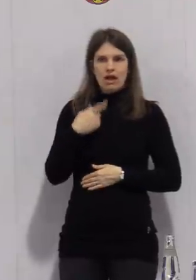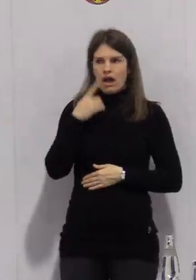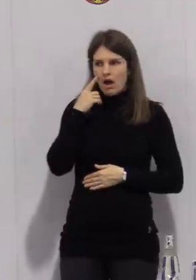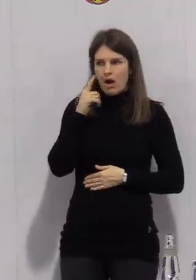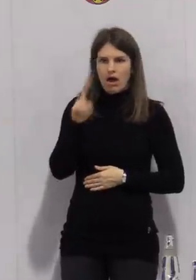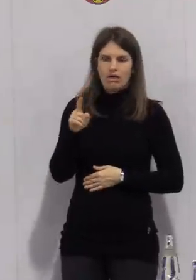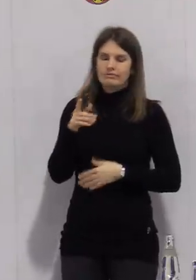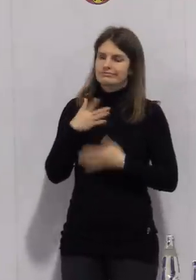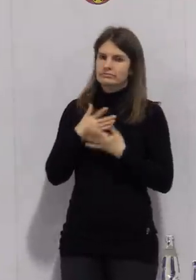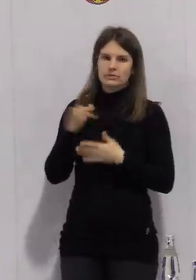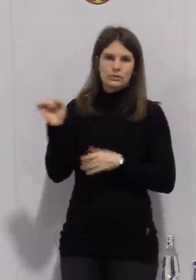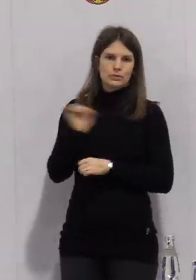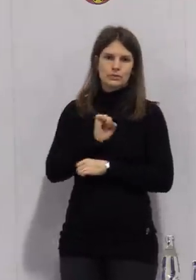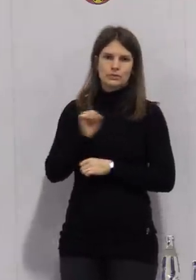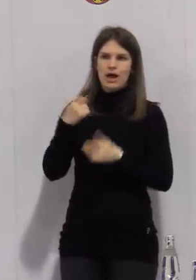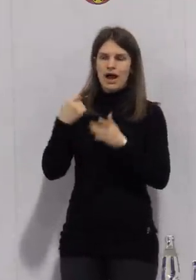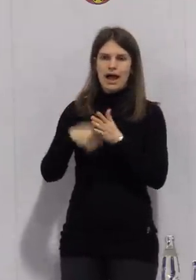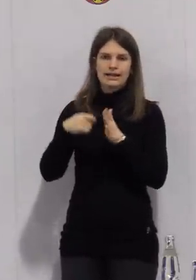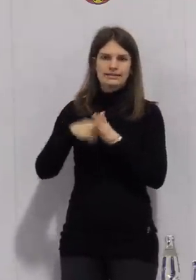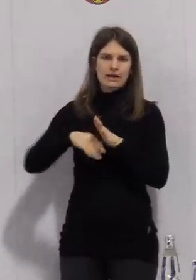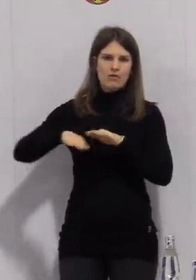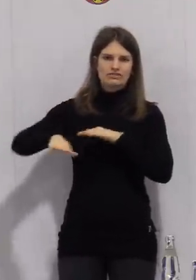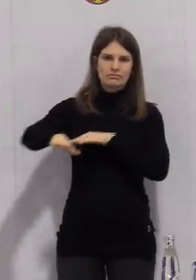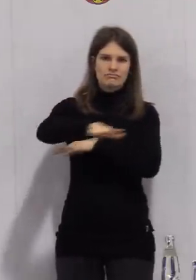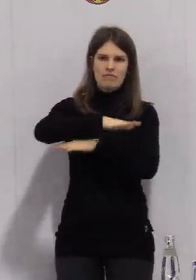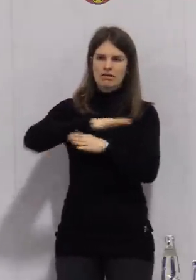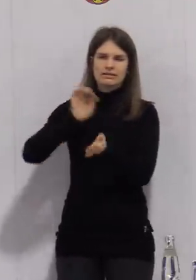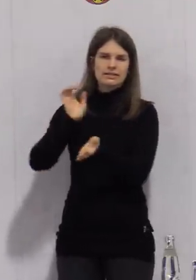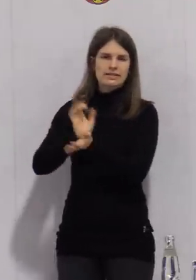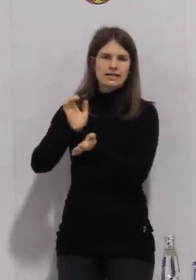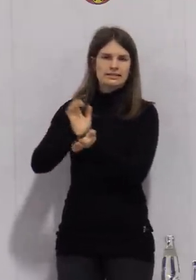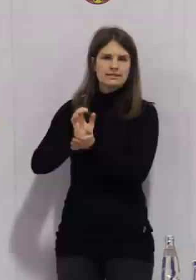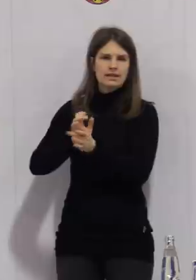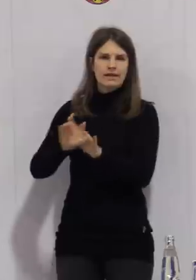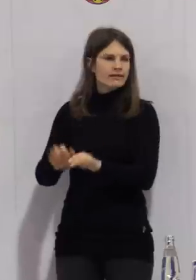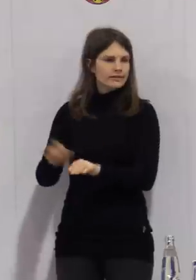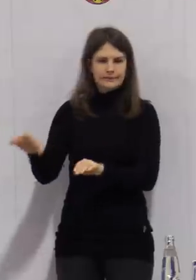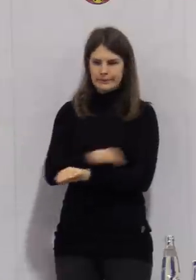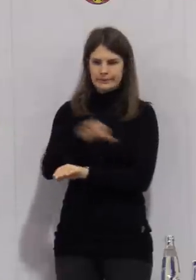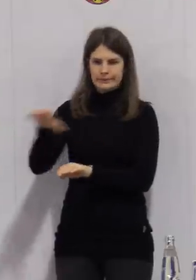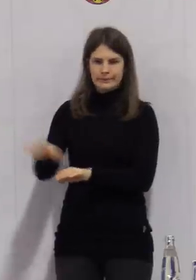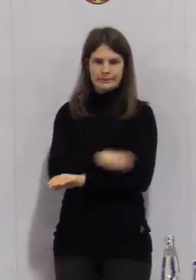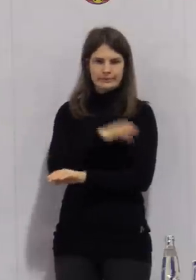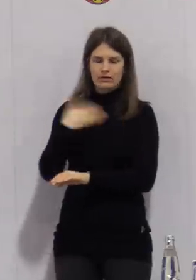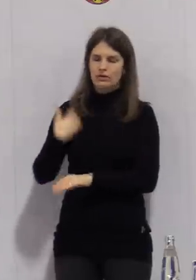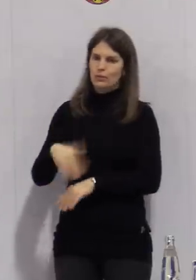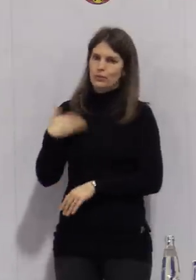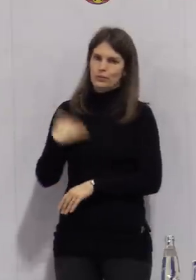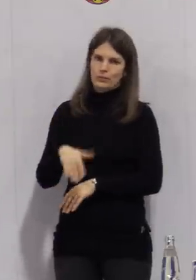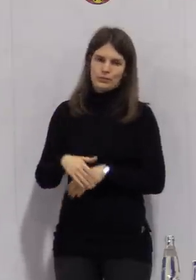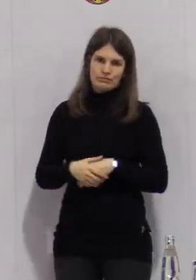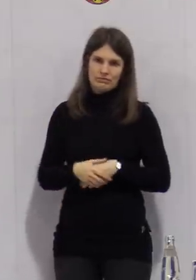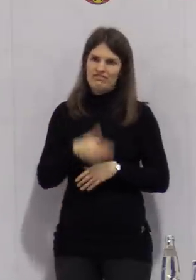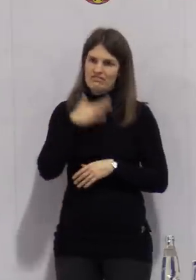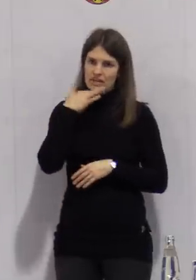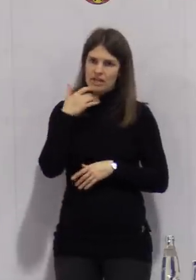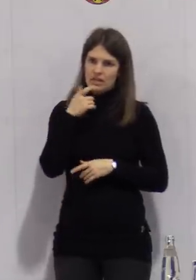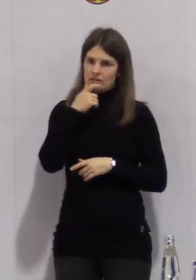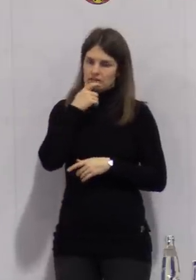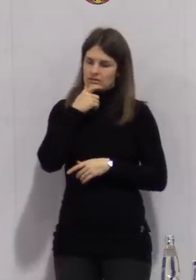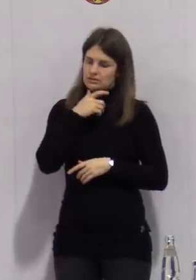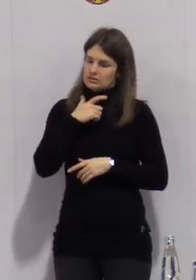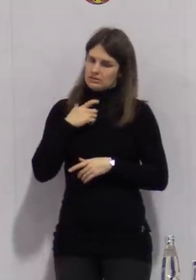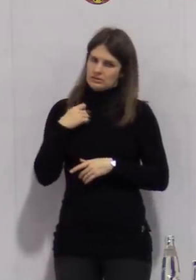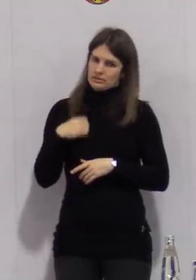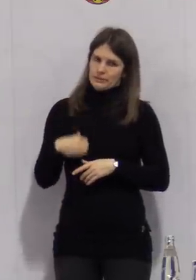Kassierer und Mitarbeiter in den Einkaufsmärkten mitunter ertragen müssen, wenn Kunden, die gar kein